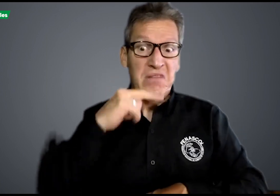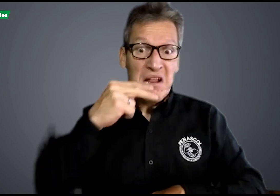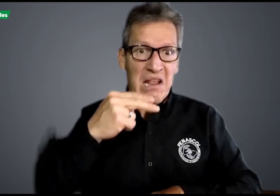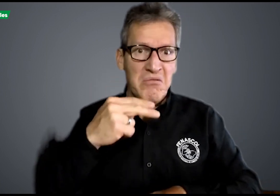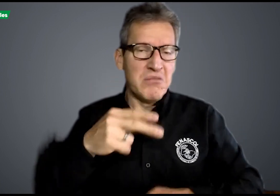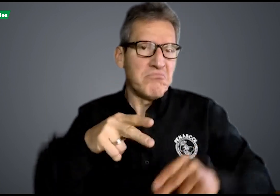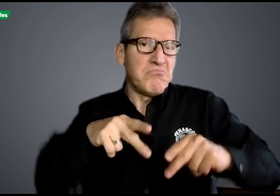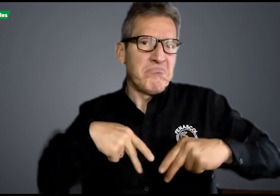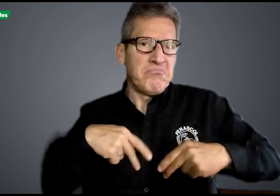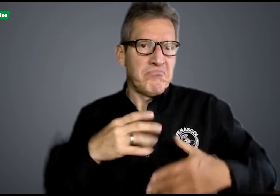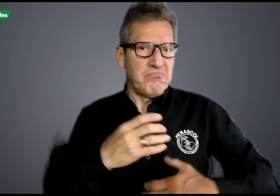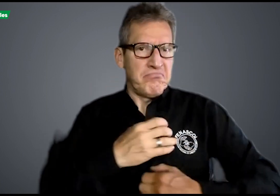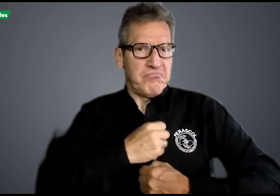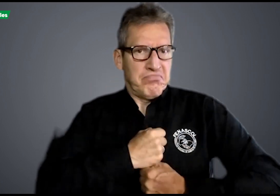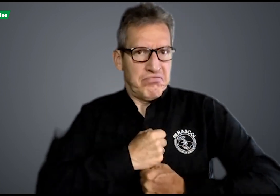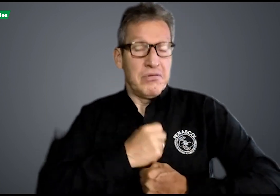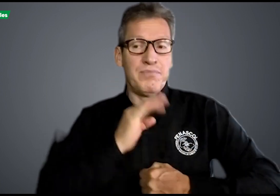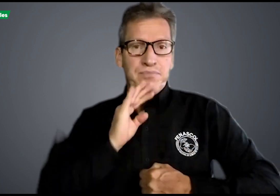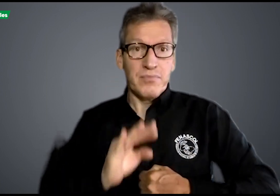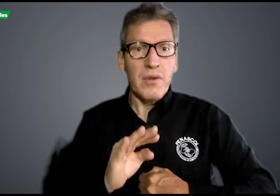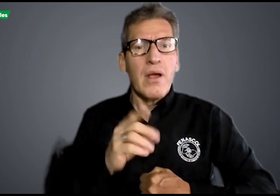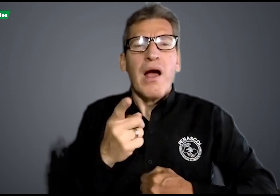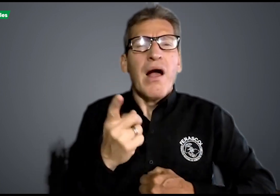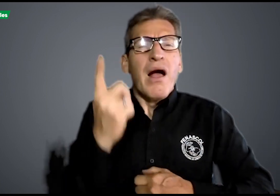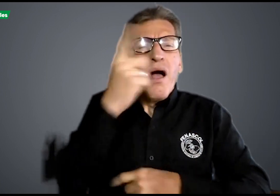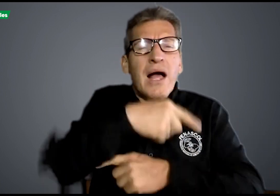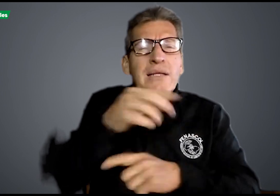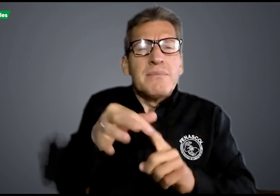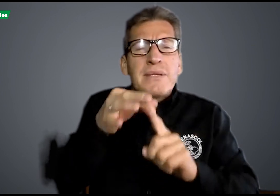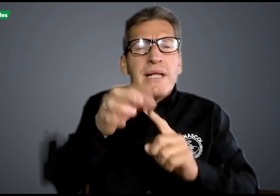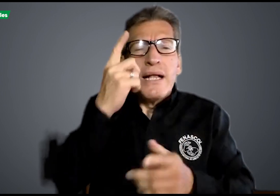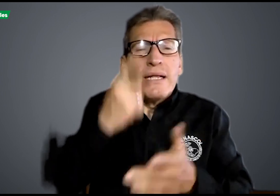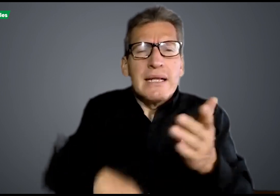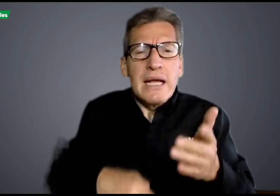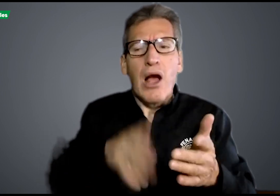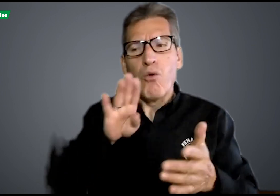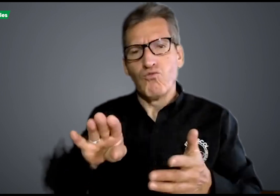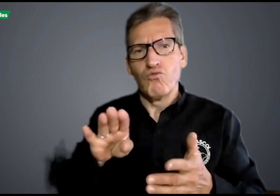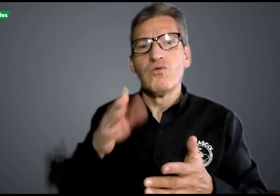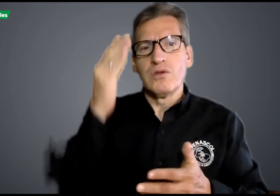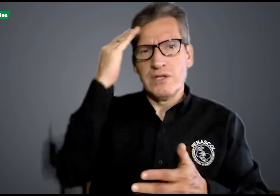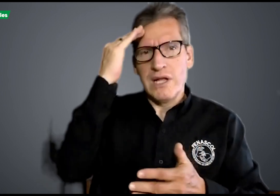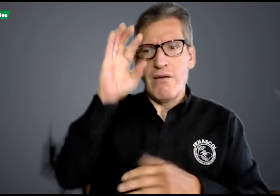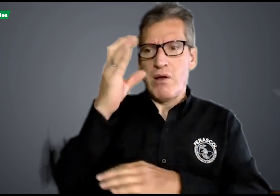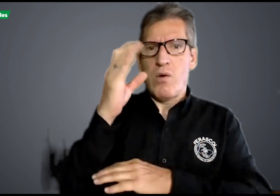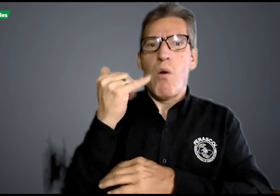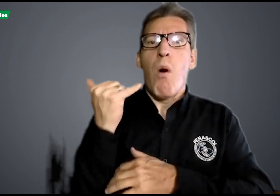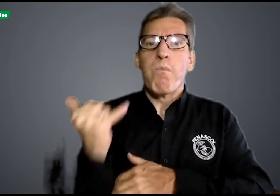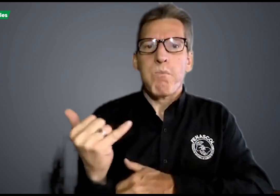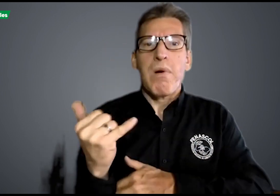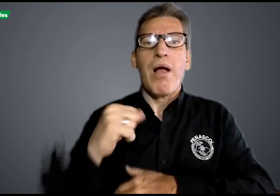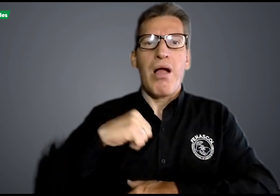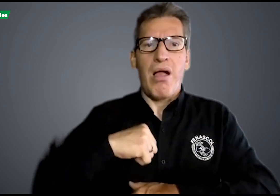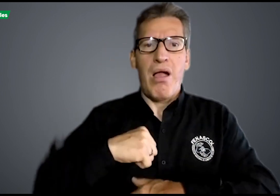Son las lenguas propias de cada comunidad. Ese día fue un día muy especial. En Colombia,